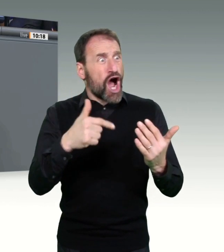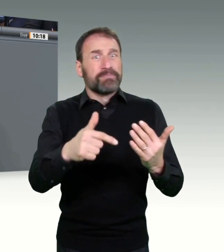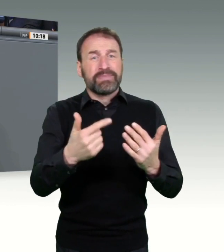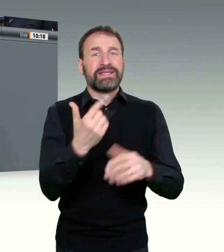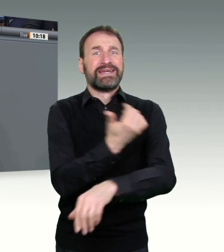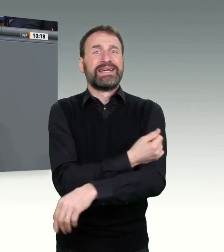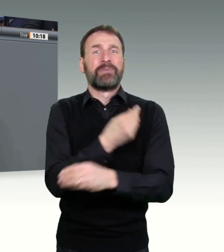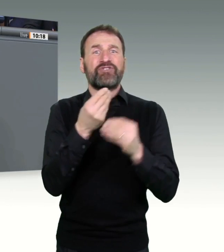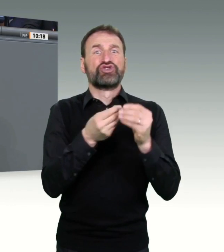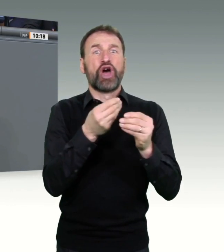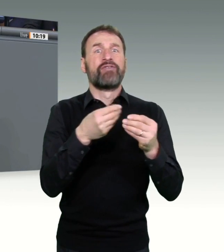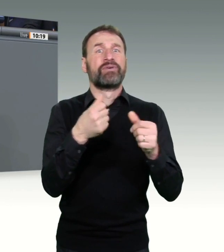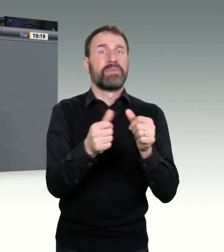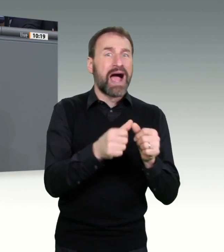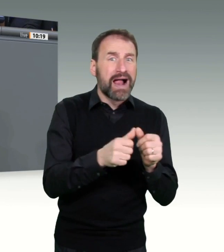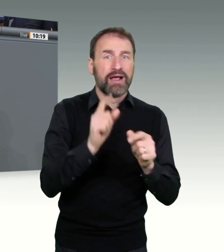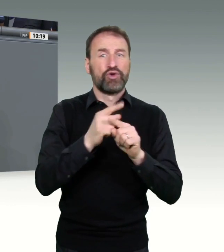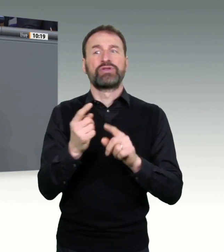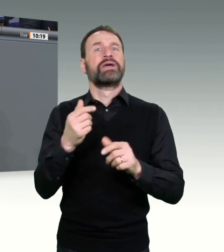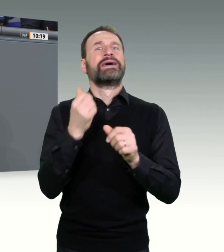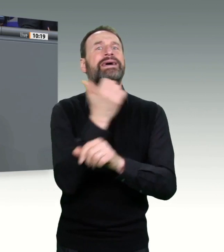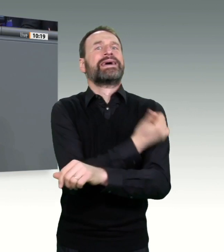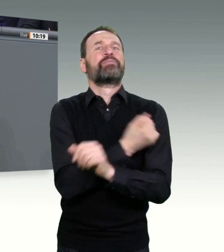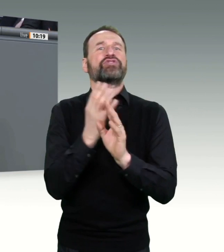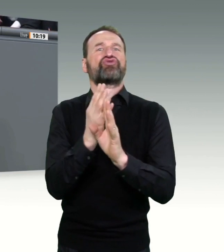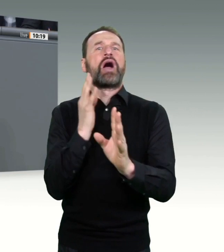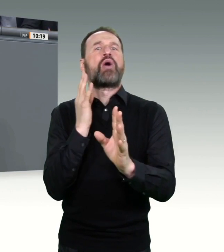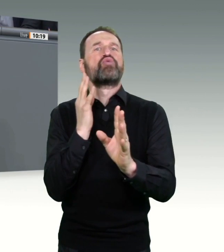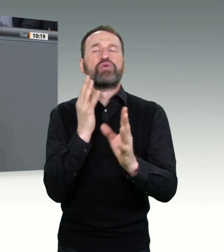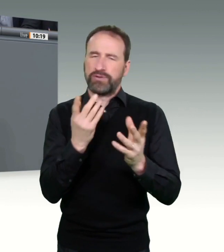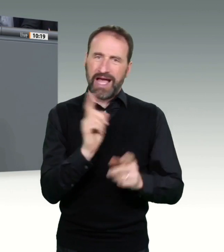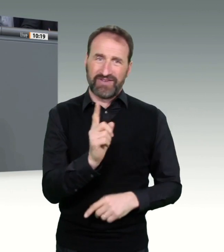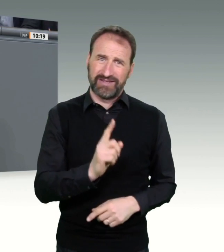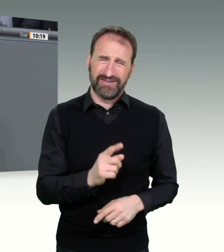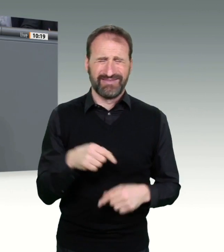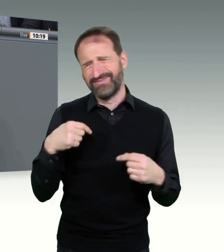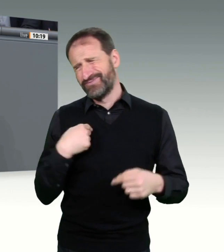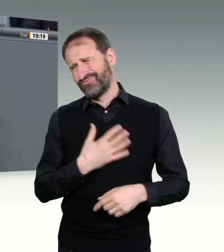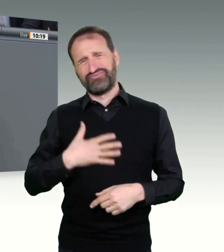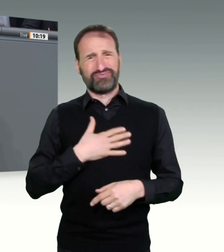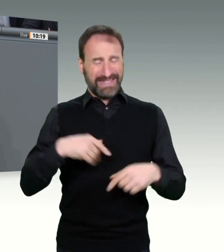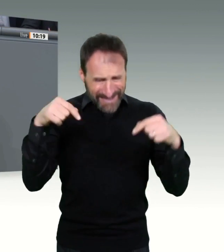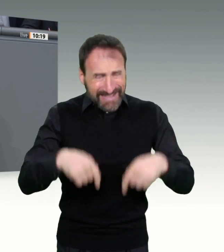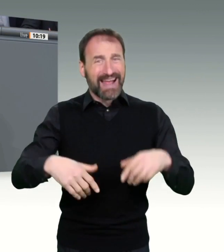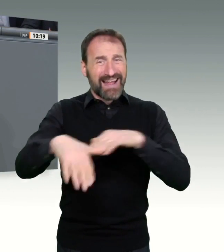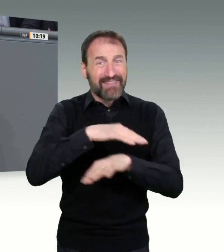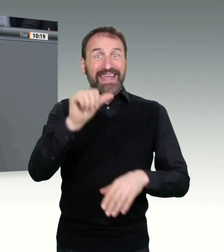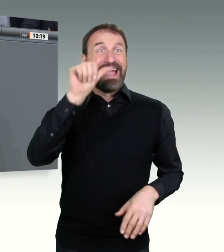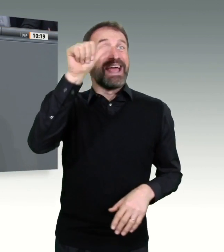beschämend, dass in dem Land, wo der erste zugelassene Impfstoff entwickelt wurde, bis Ende Juni erst die Hälfte der Bürgerinnen und